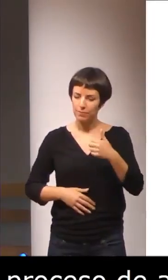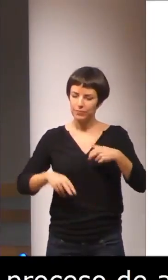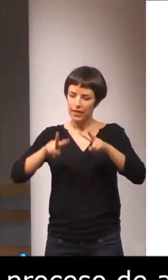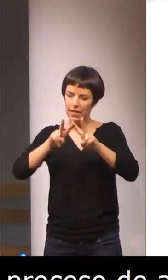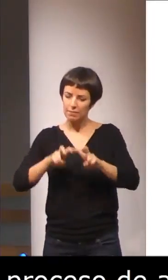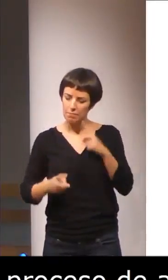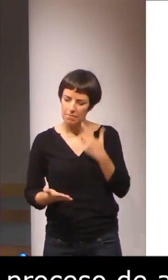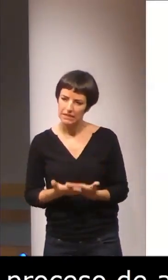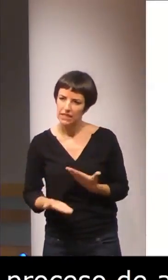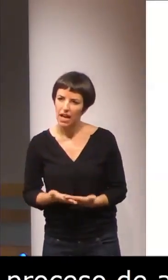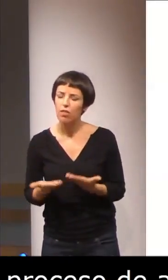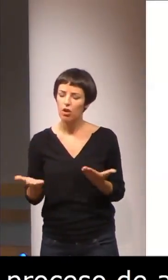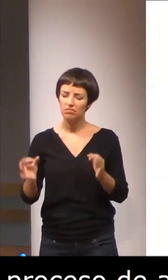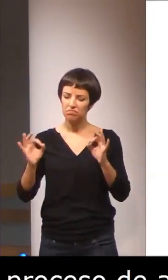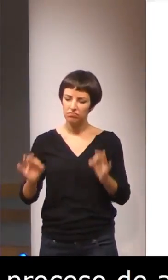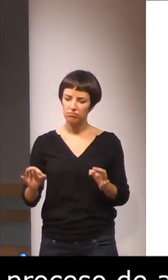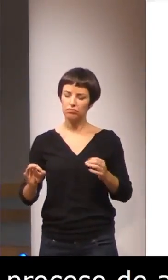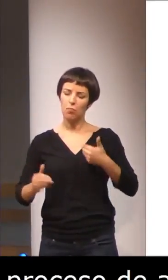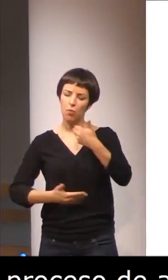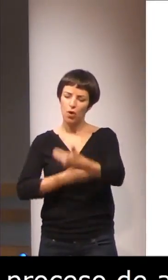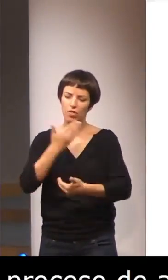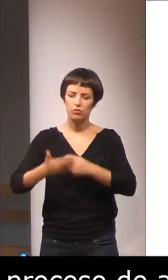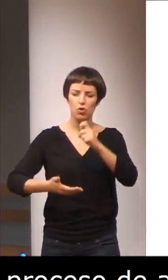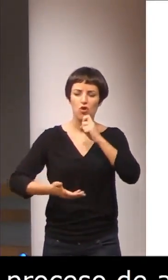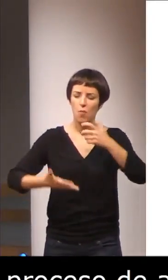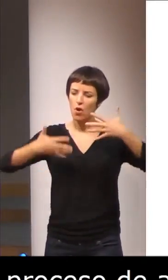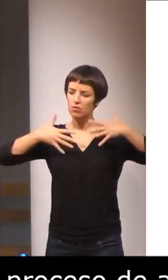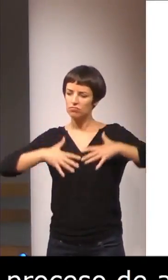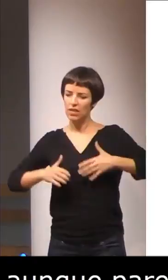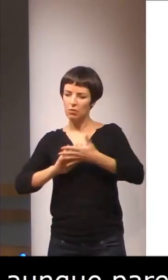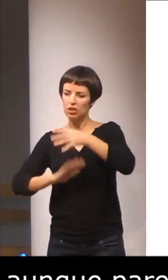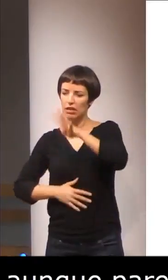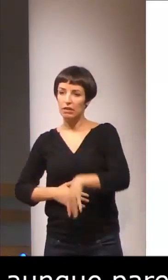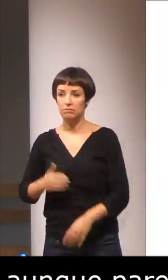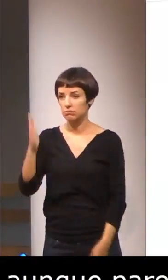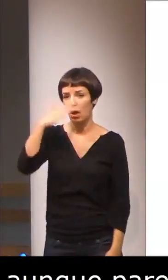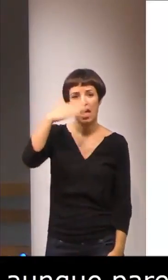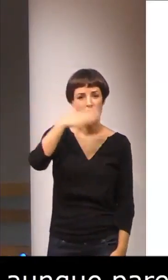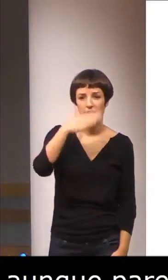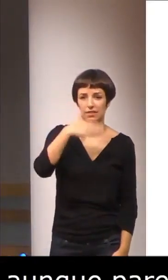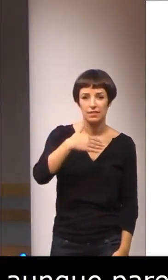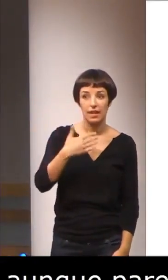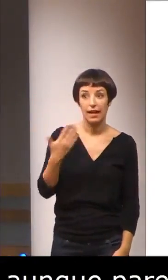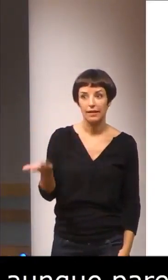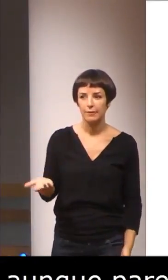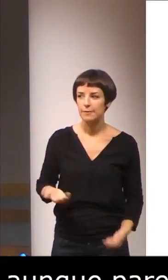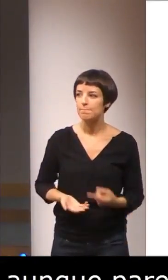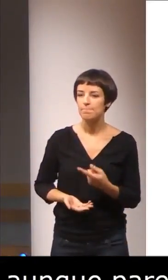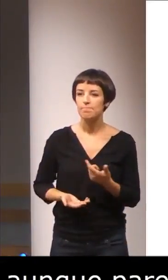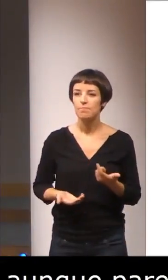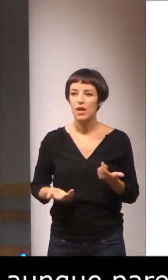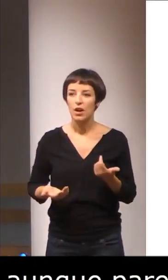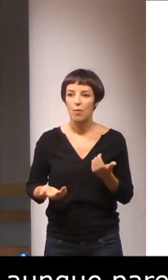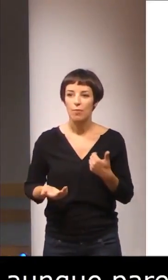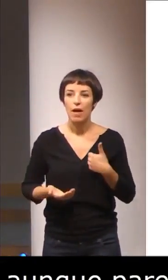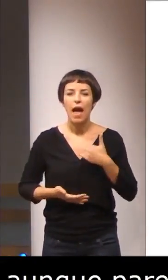evolutivos de la adquisición y el aprendizaje de la lengua de signos catalana y, por tanto, nos hemos tenido que basar en descripciones